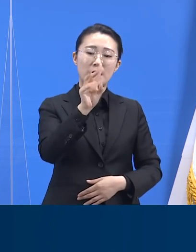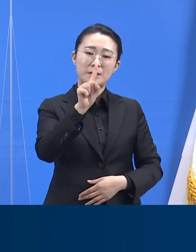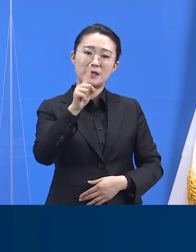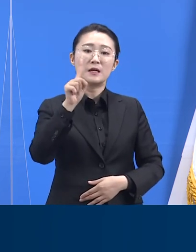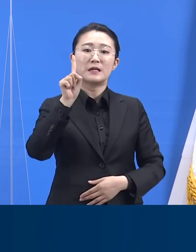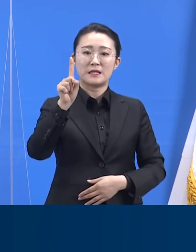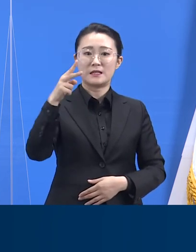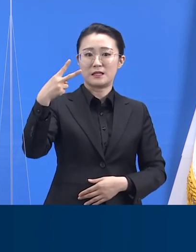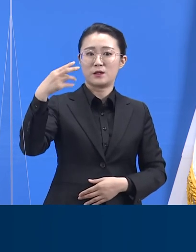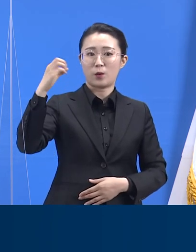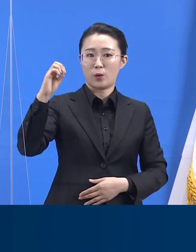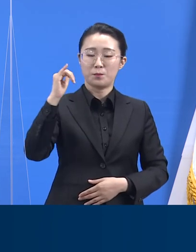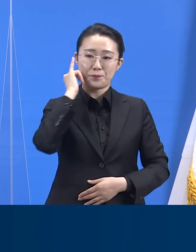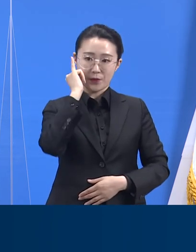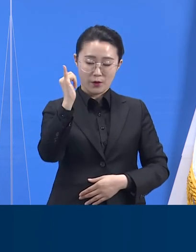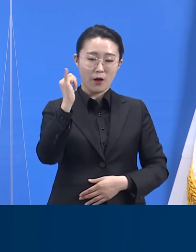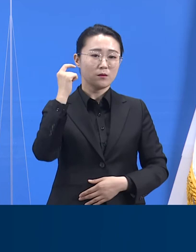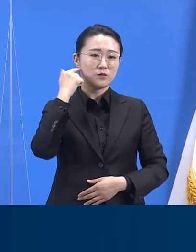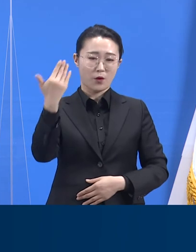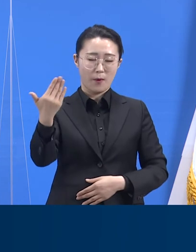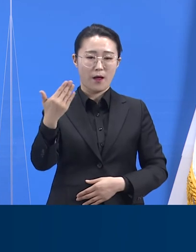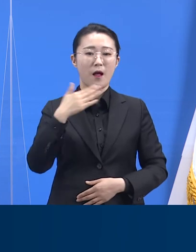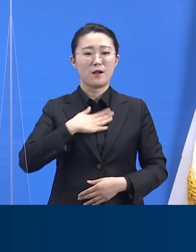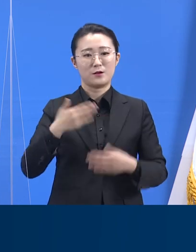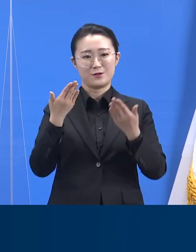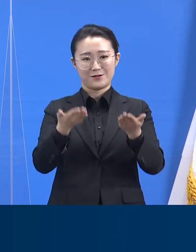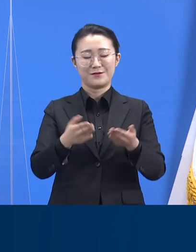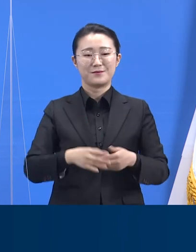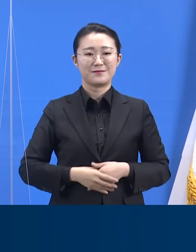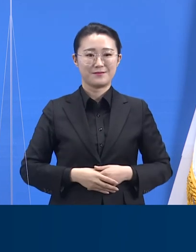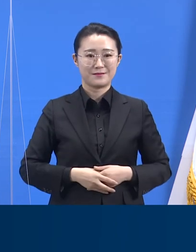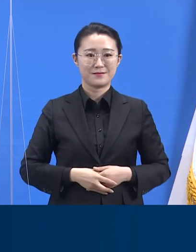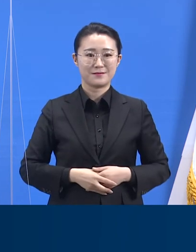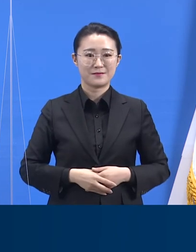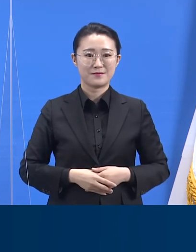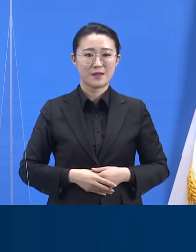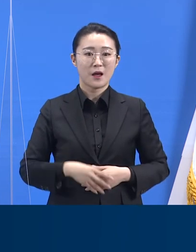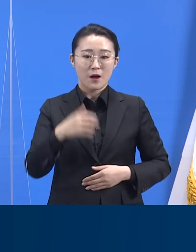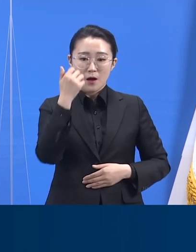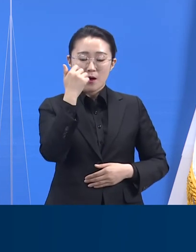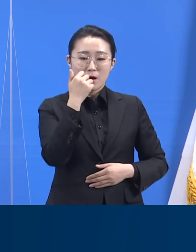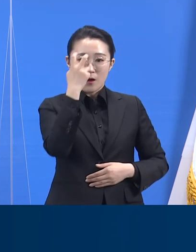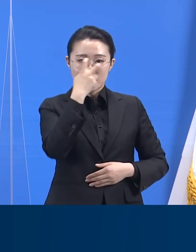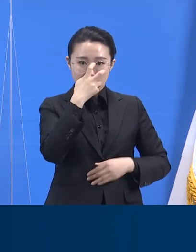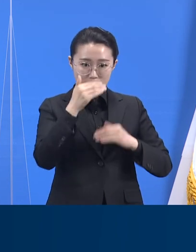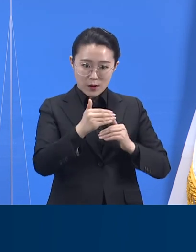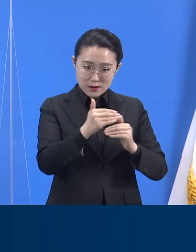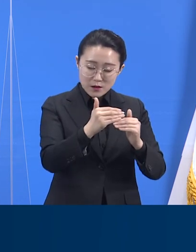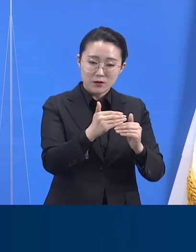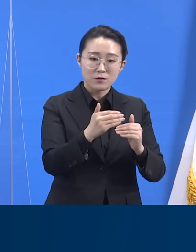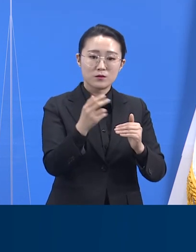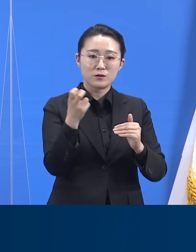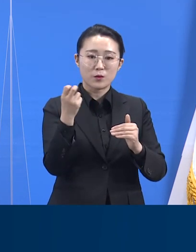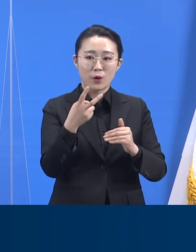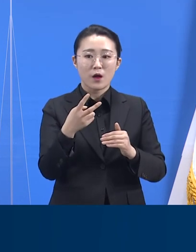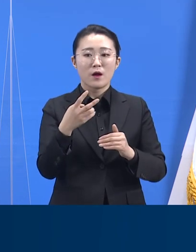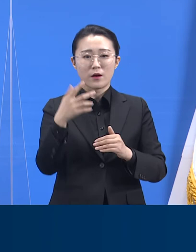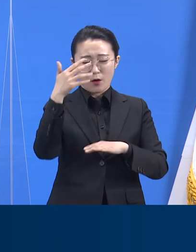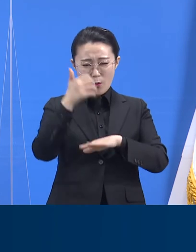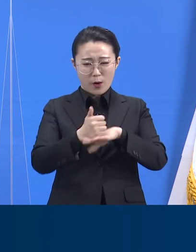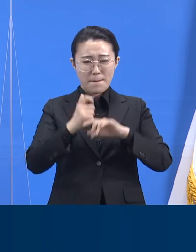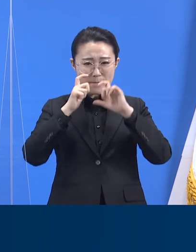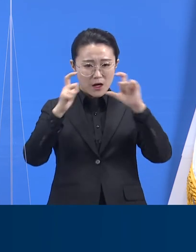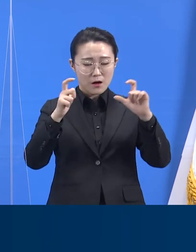분들께도 같은 혜택이 제공됩니다. 검사 과정이나 결과 통보 과정에서 신분상에 불이익이 없으니,